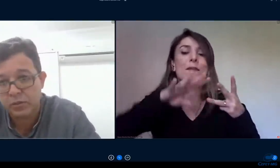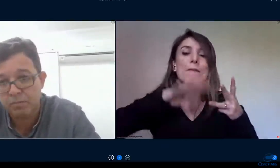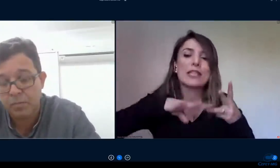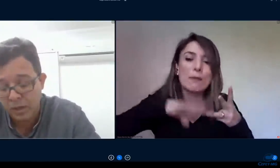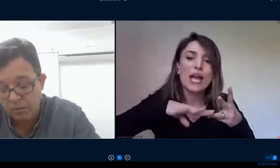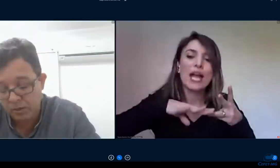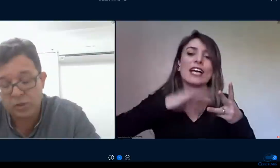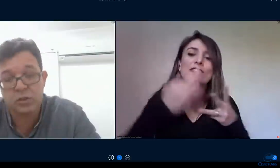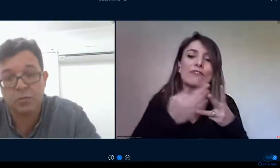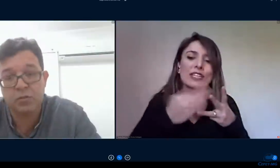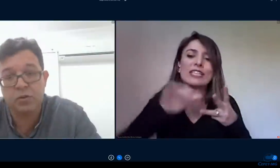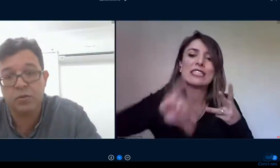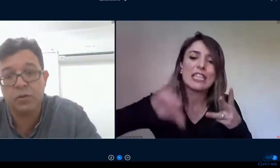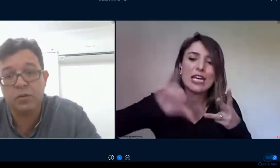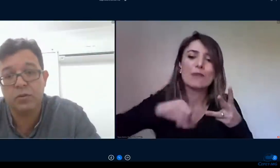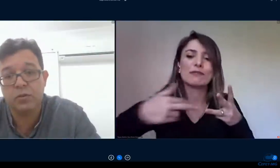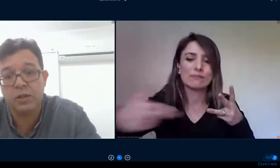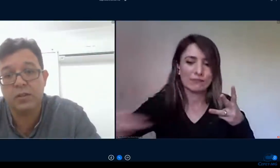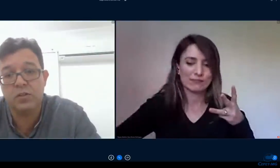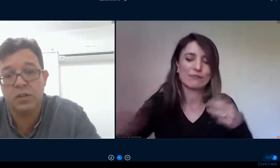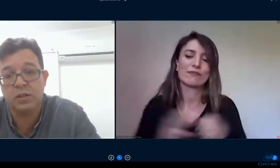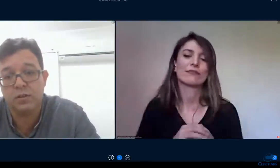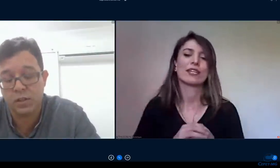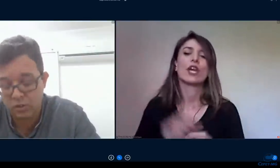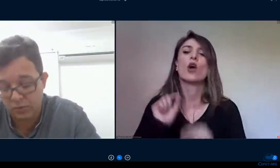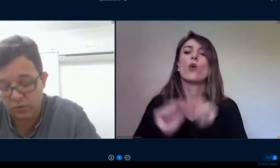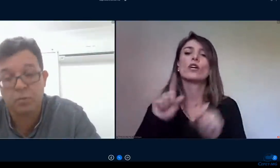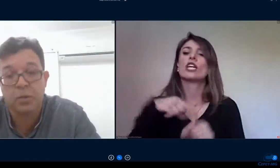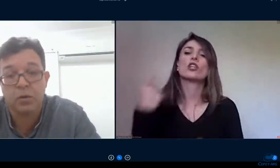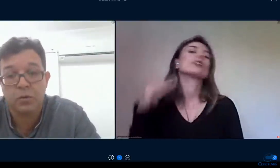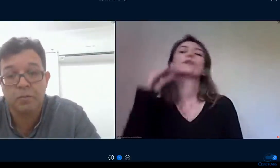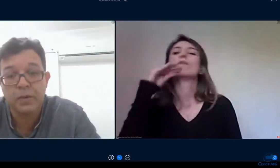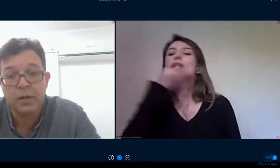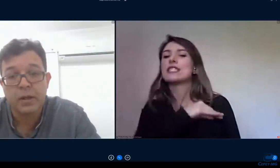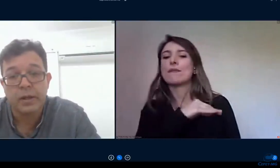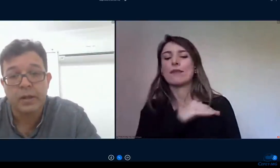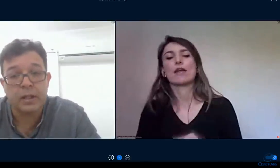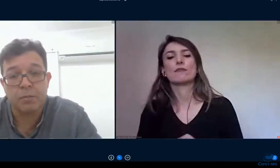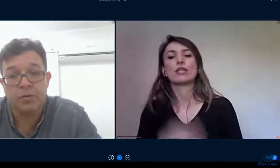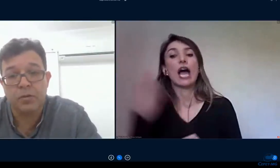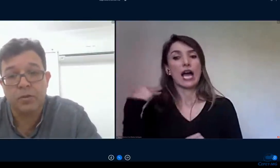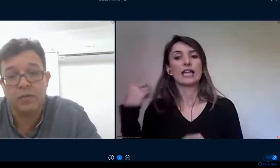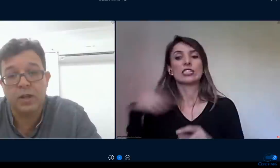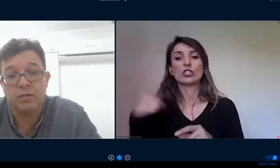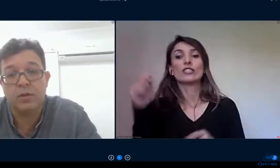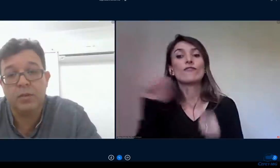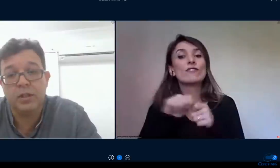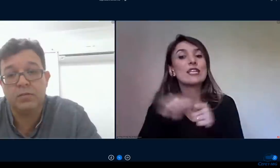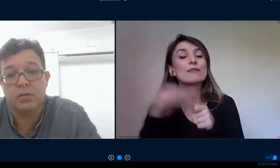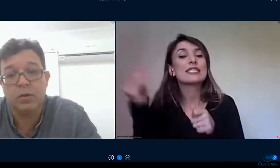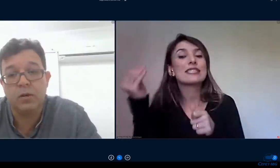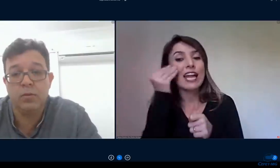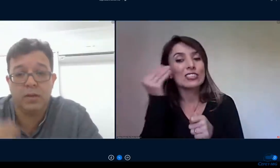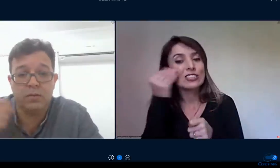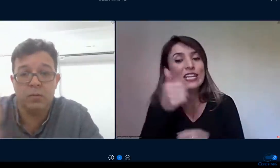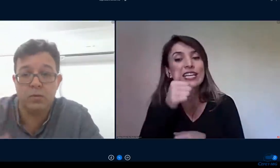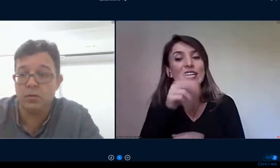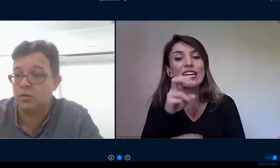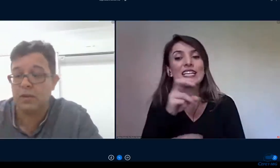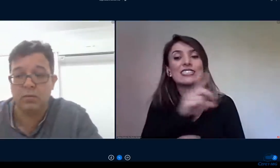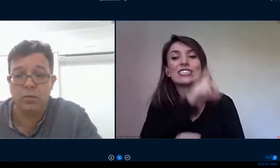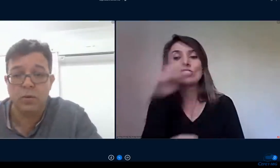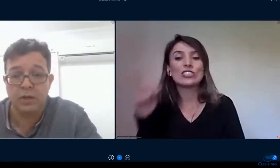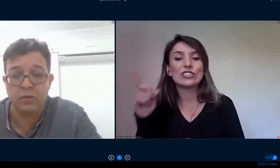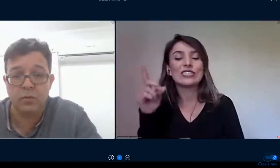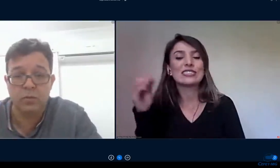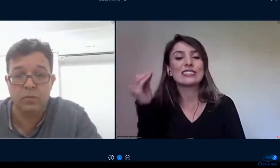estudante o que a gente observou nos 15 dias que a gente fez como piloto cada professor usava um ambiente virtual um usava o Moodle